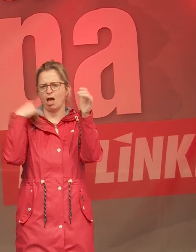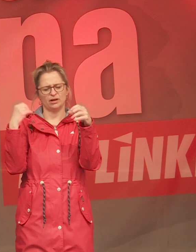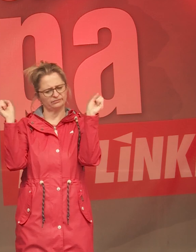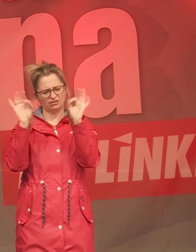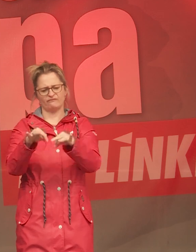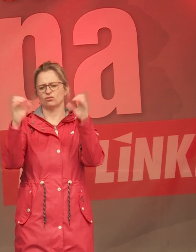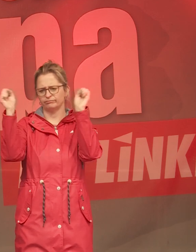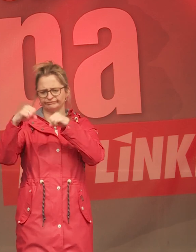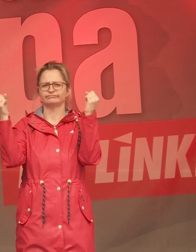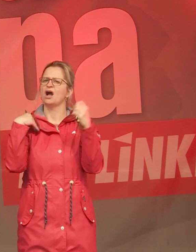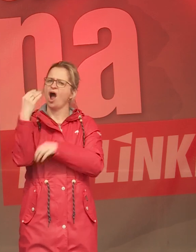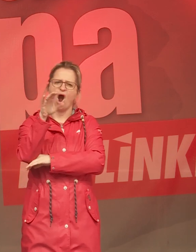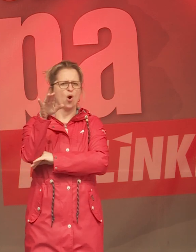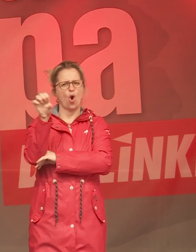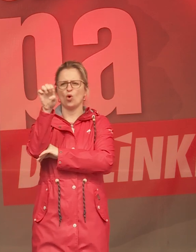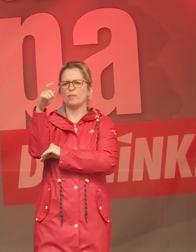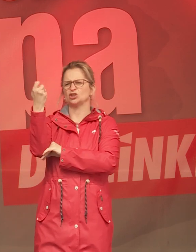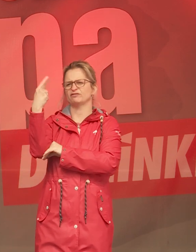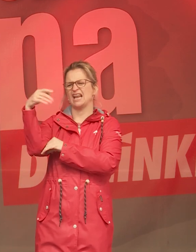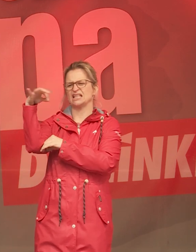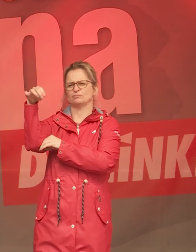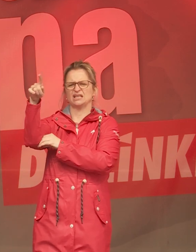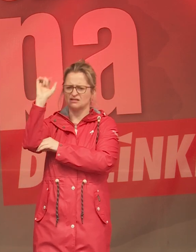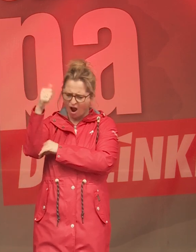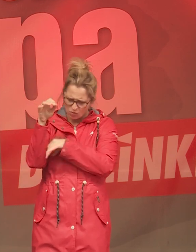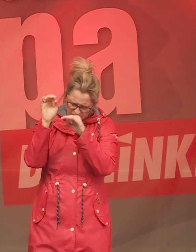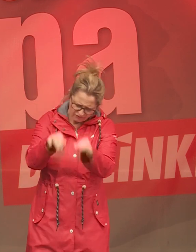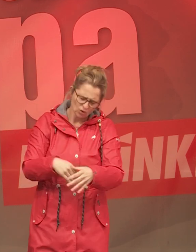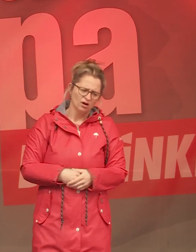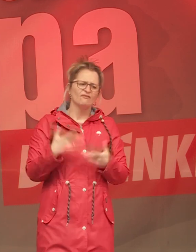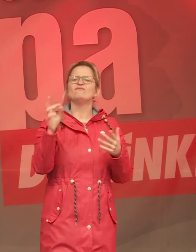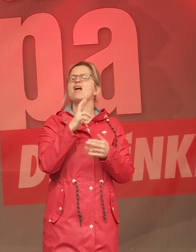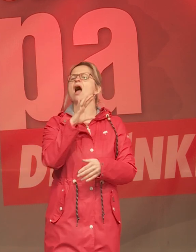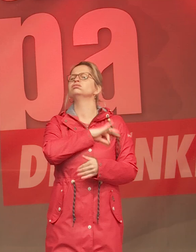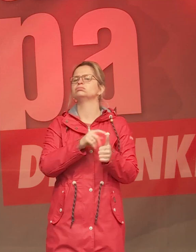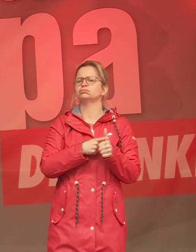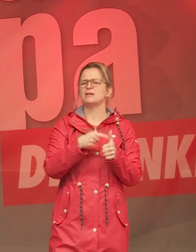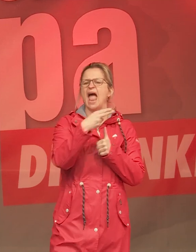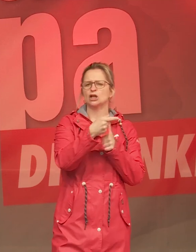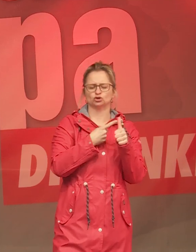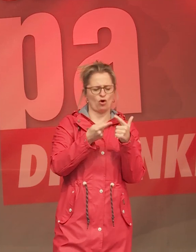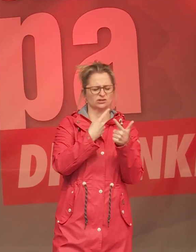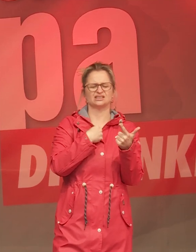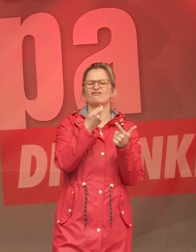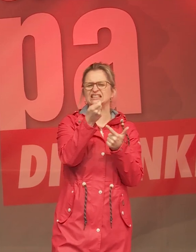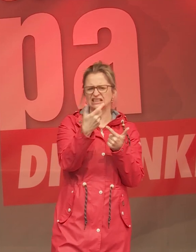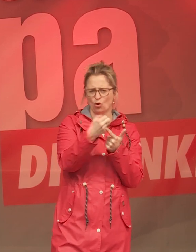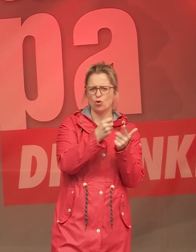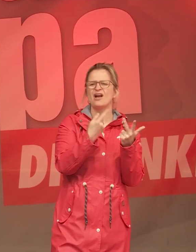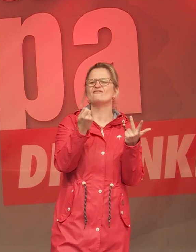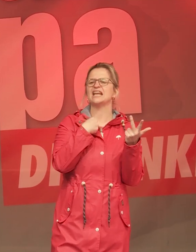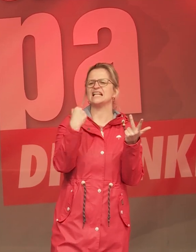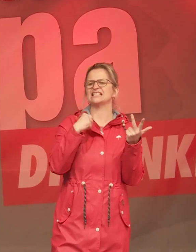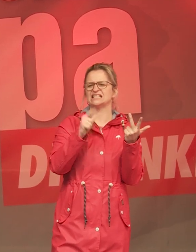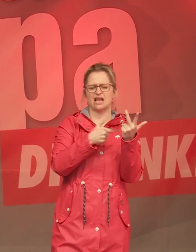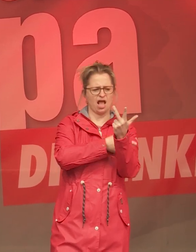europäischen Finanzministern Riesensäurei. Und wer verdient daran? Versicherungen, Hedgefonds, Finanzdienstleister. Und wem